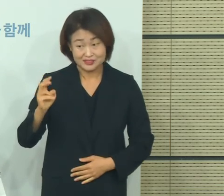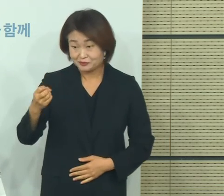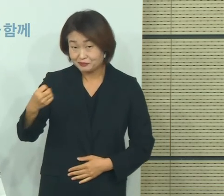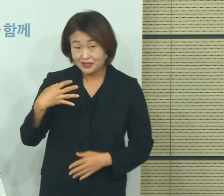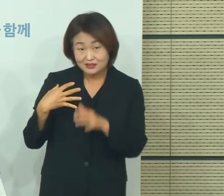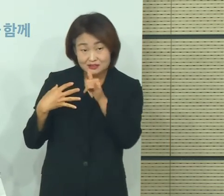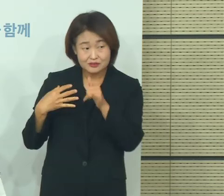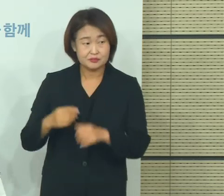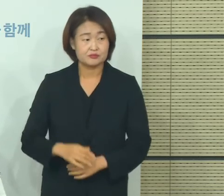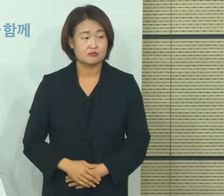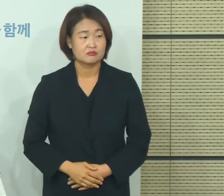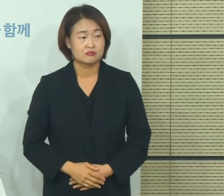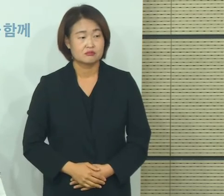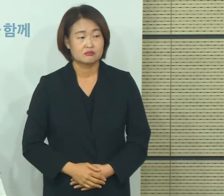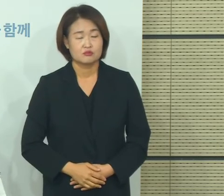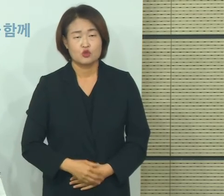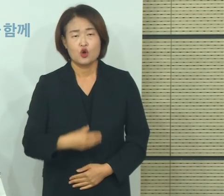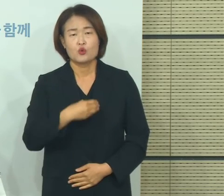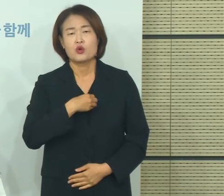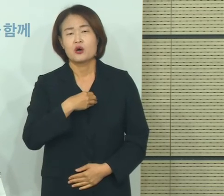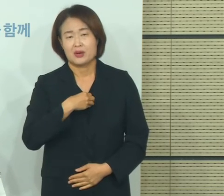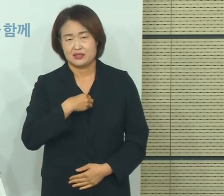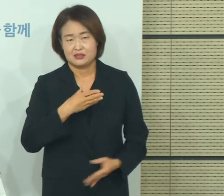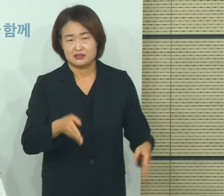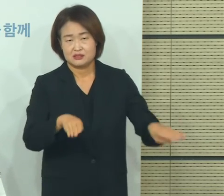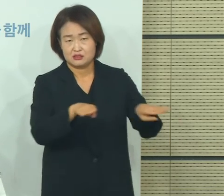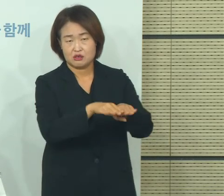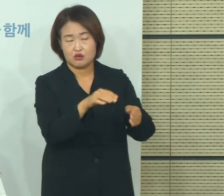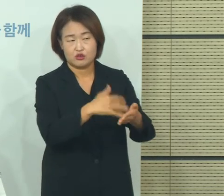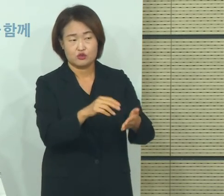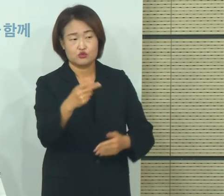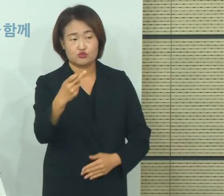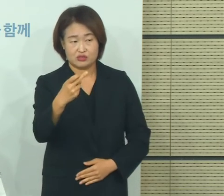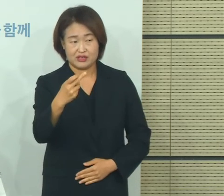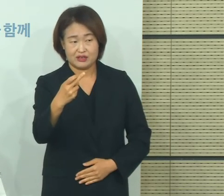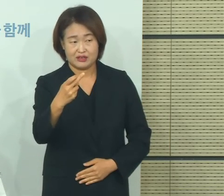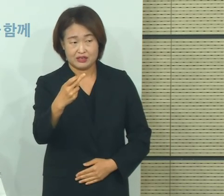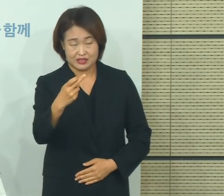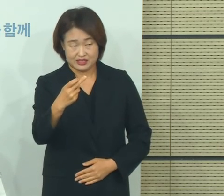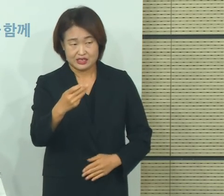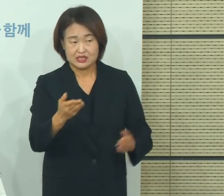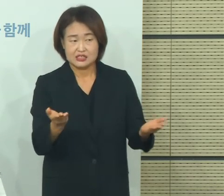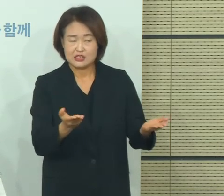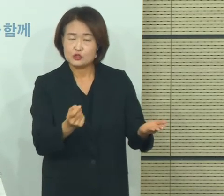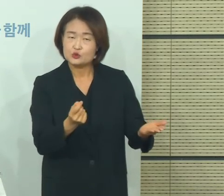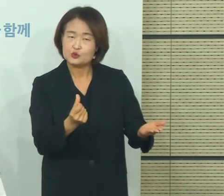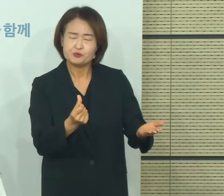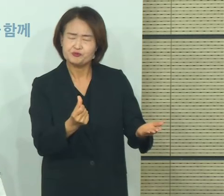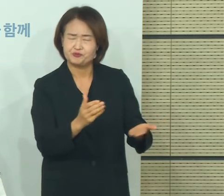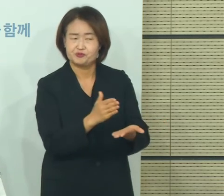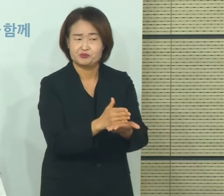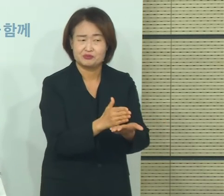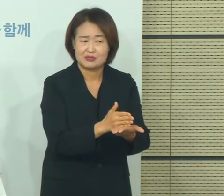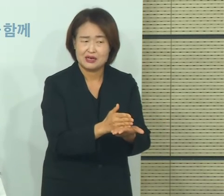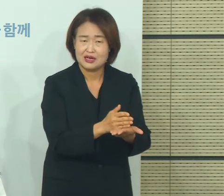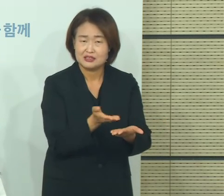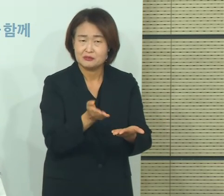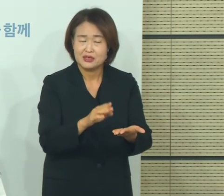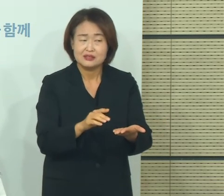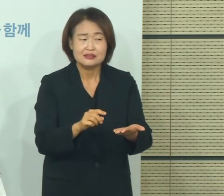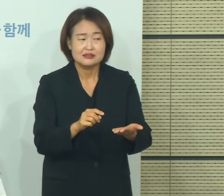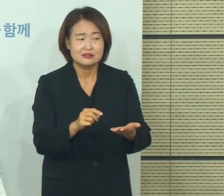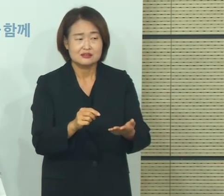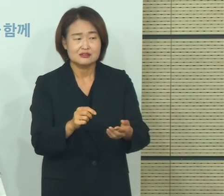12개 고위험 업종에 대한 영업 제한은 완화하면서 방역 지침을 강화하는 방향이라는 의미인지